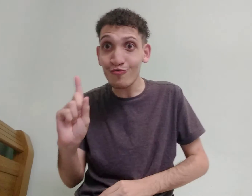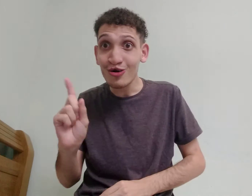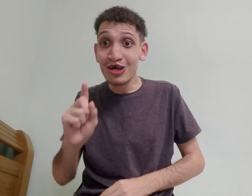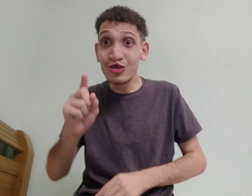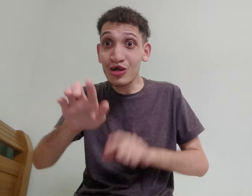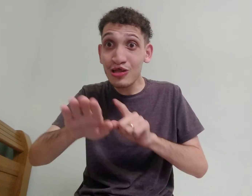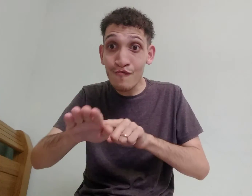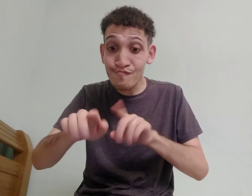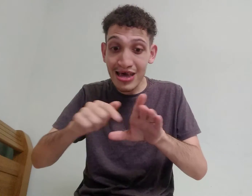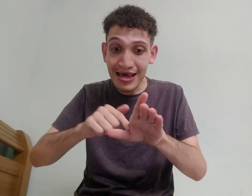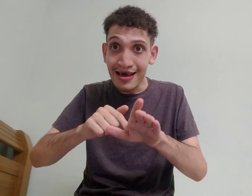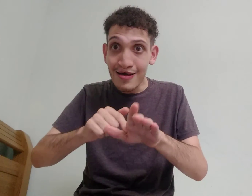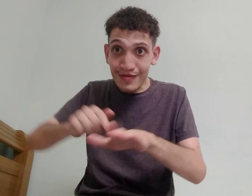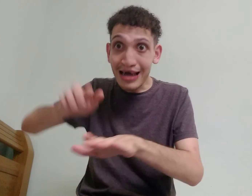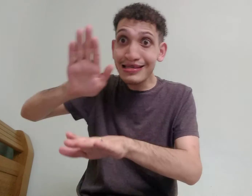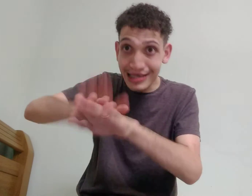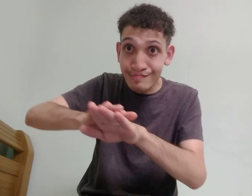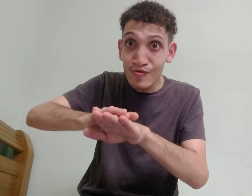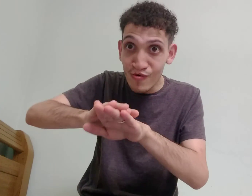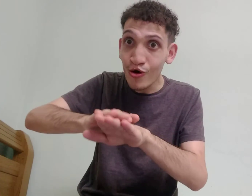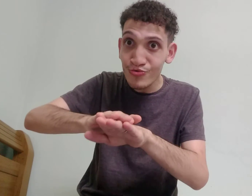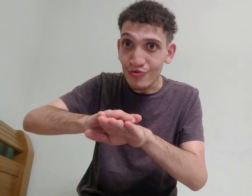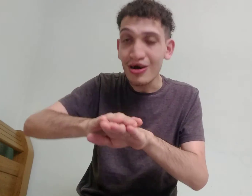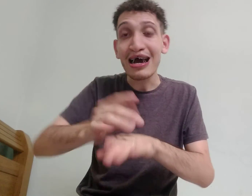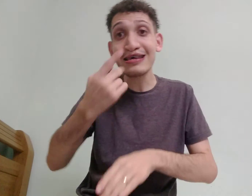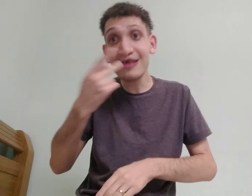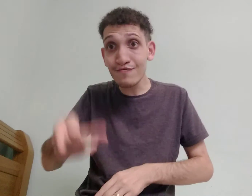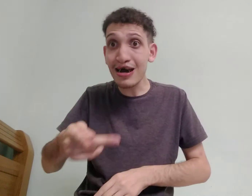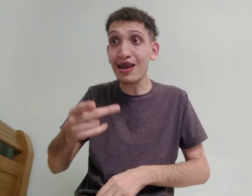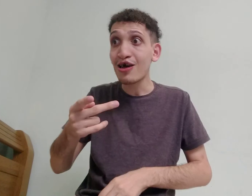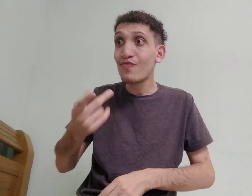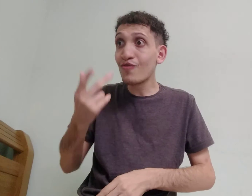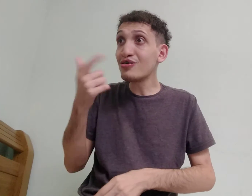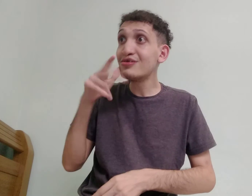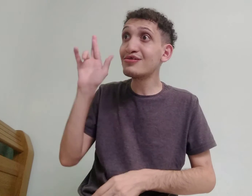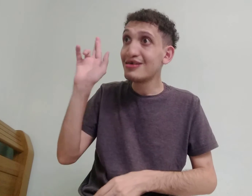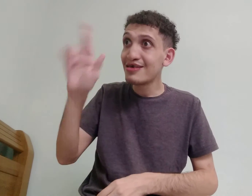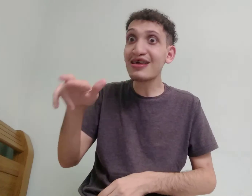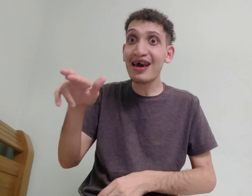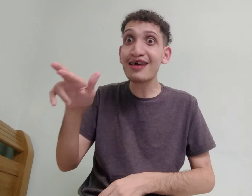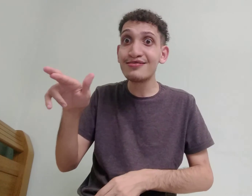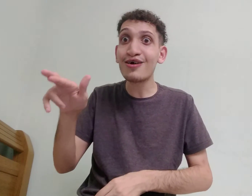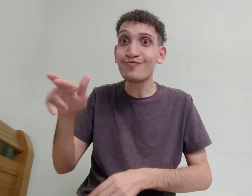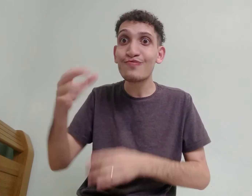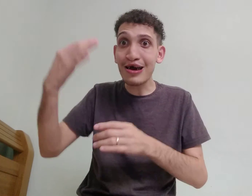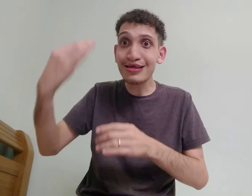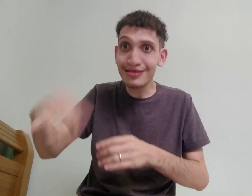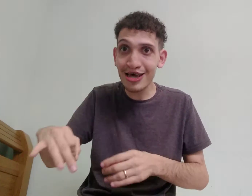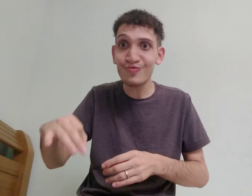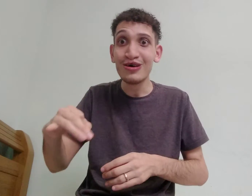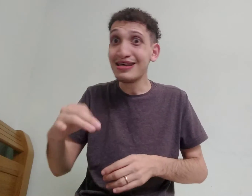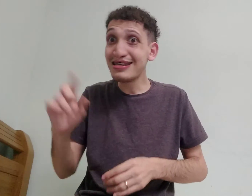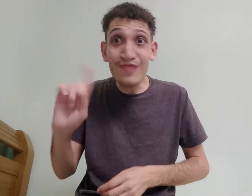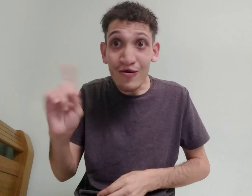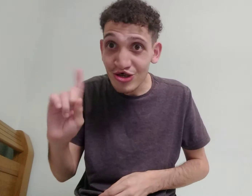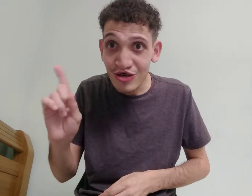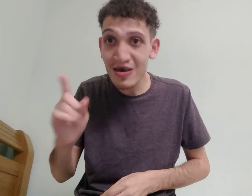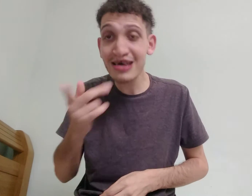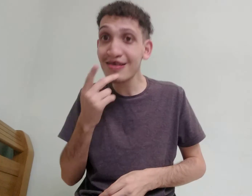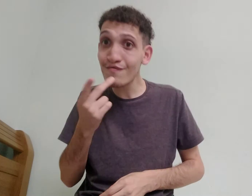se o seu pé, tá em cima do outro, aí você fala, não sei, tem razão, tá certo, se não estiver, você fala que